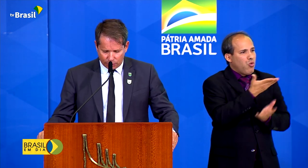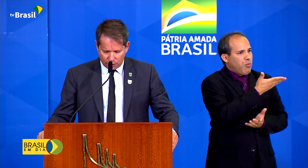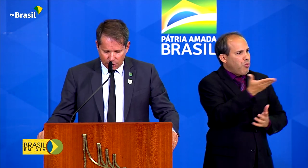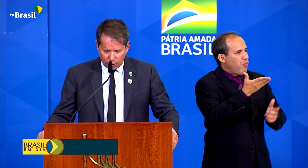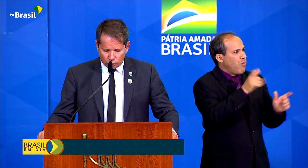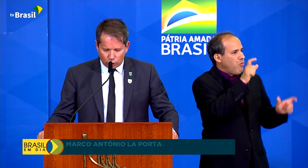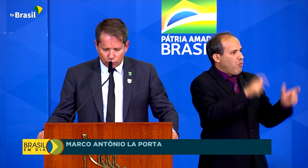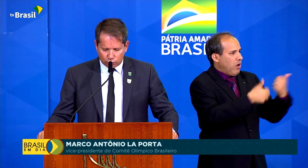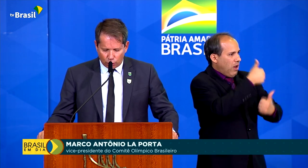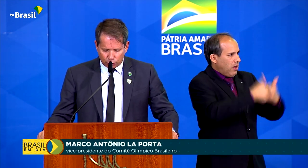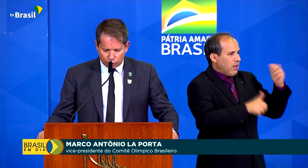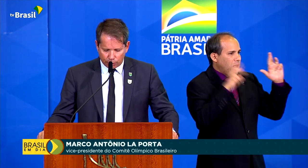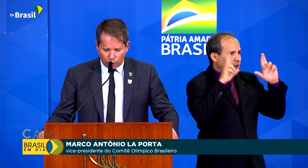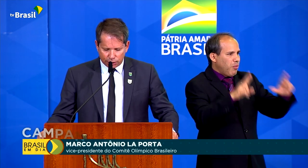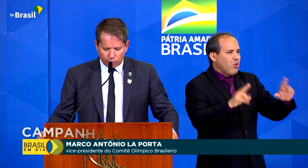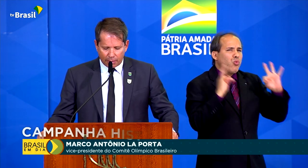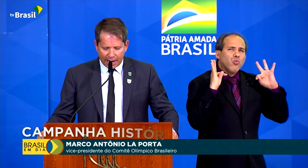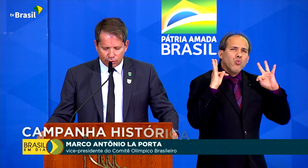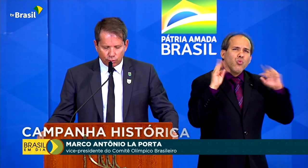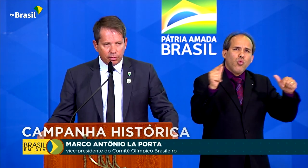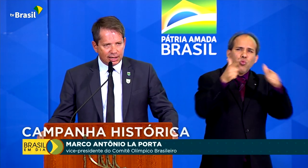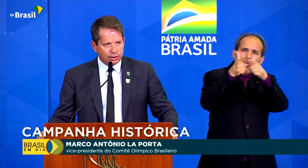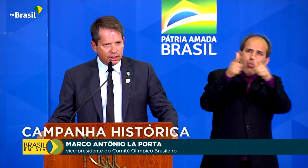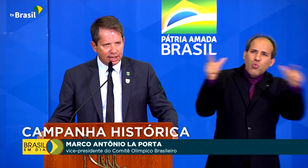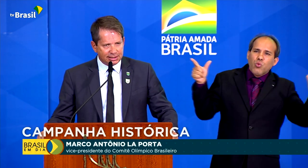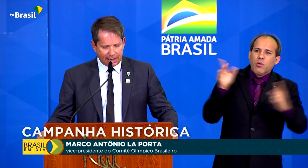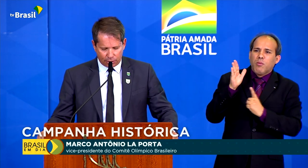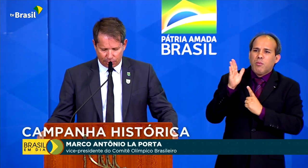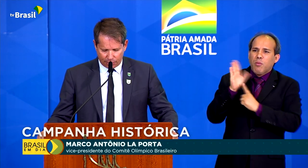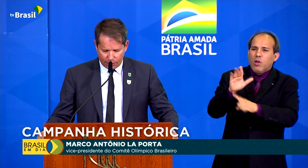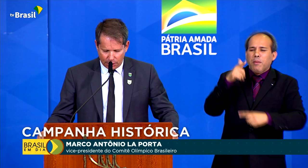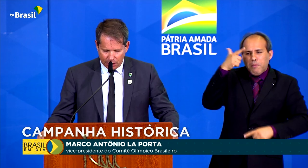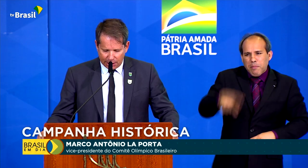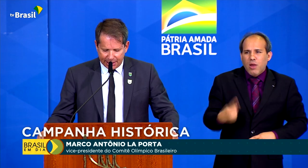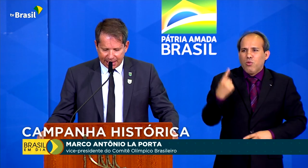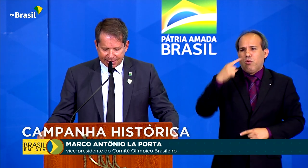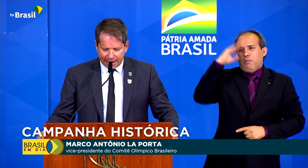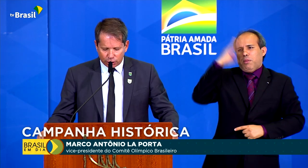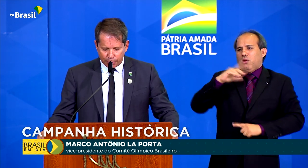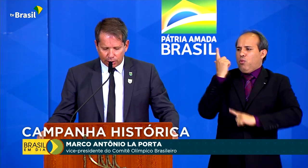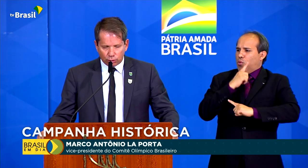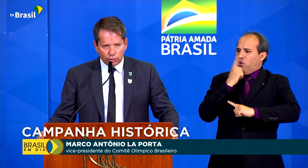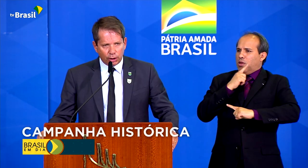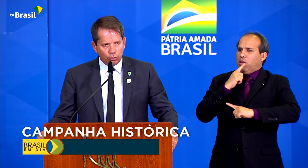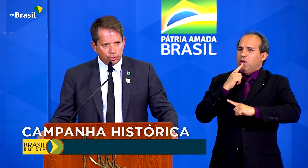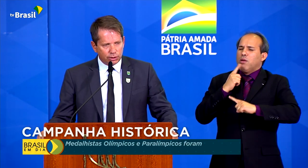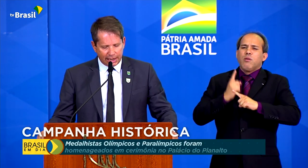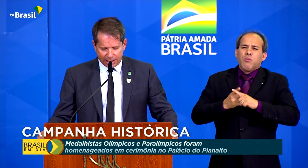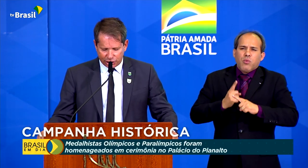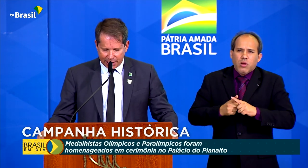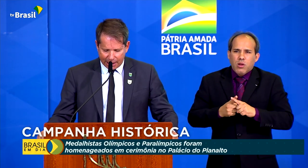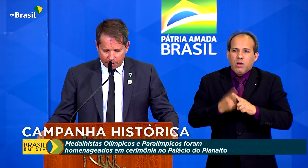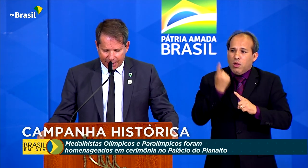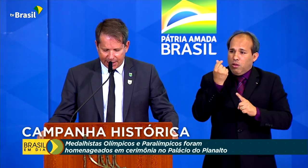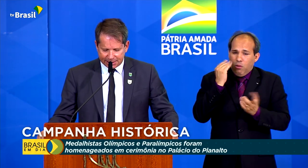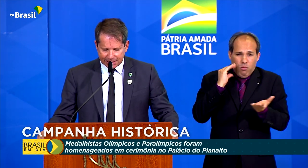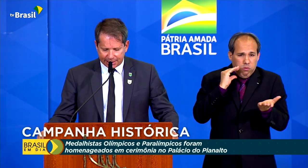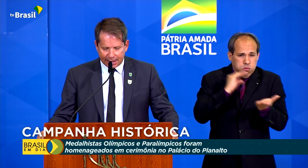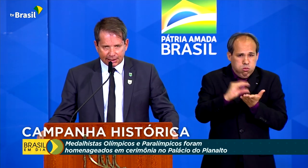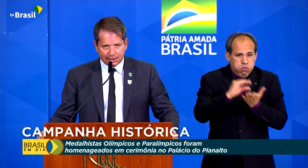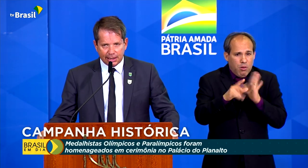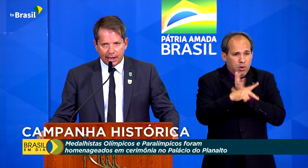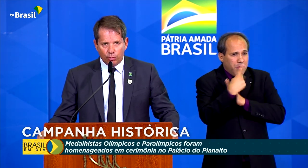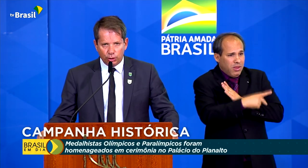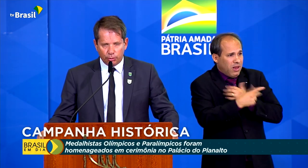representando, todos os outros, mostram mais um Brasil que dá certo. E dá certo porque todo recurso que é destinado para